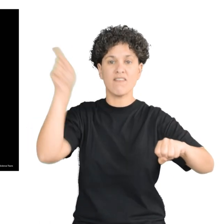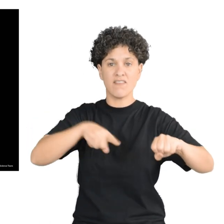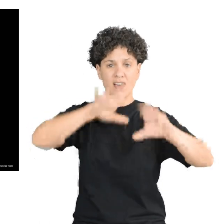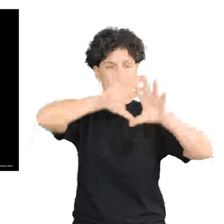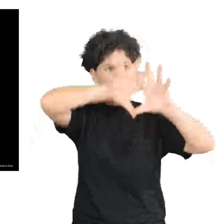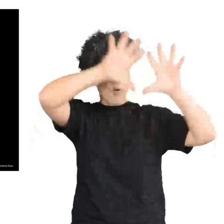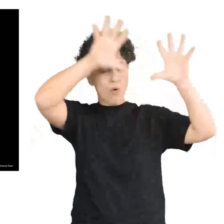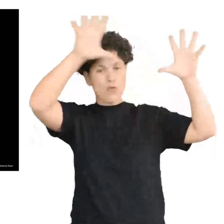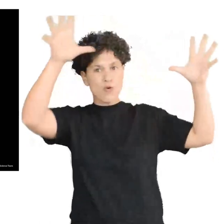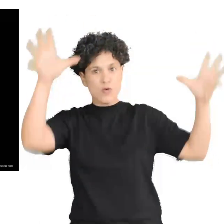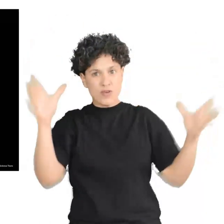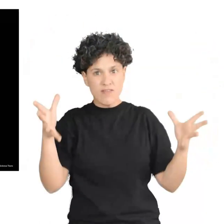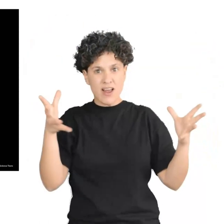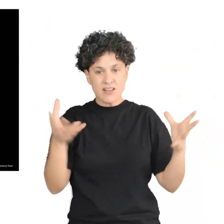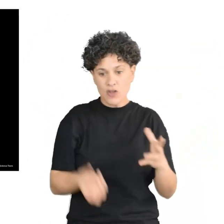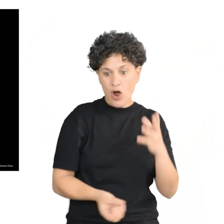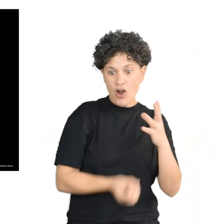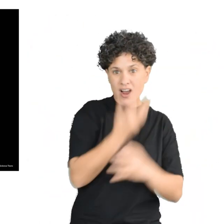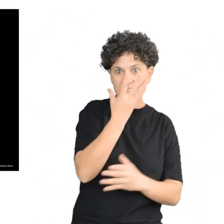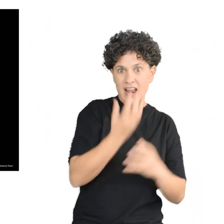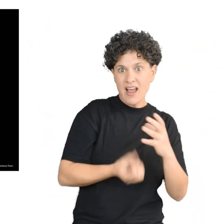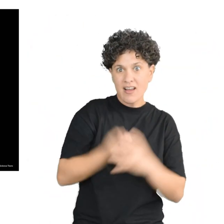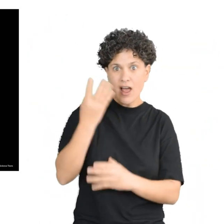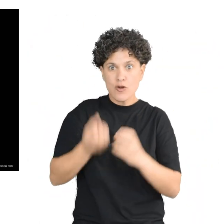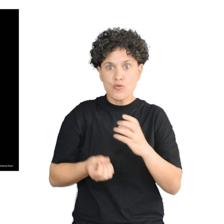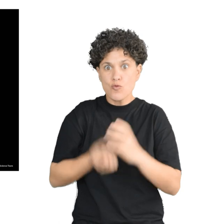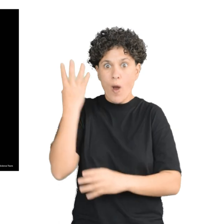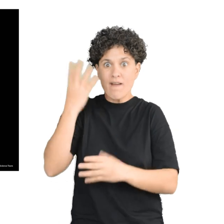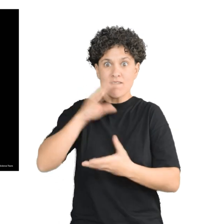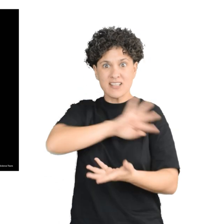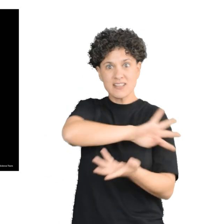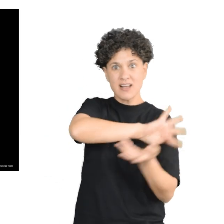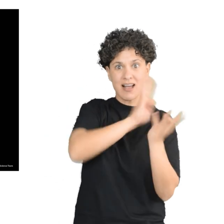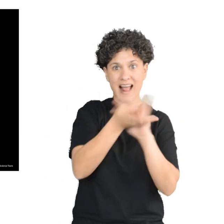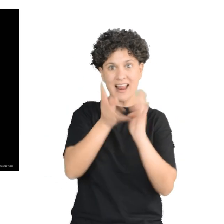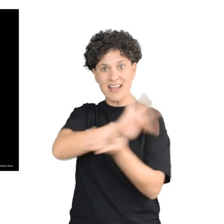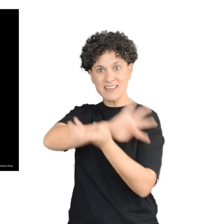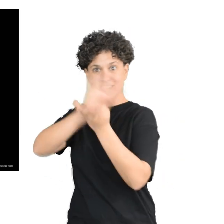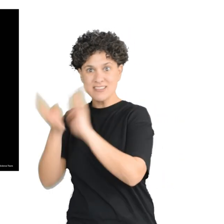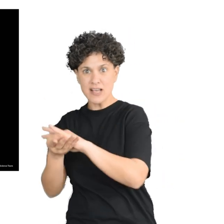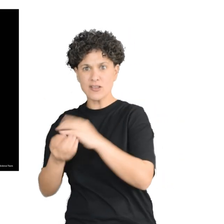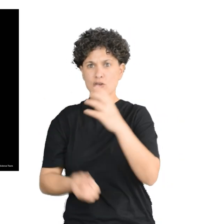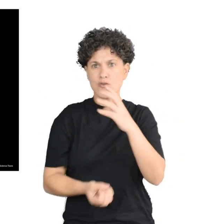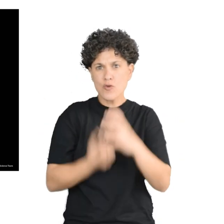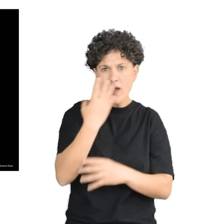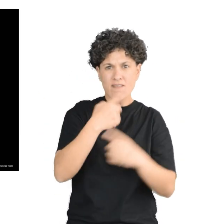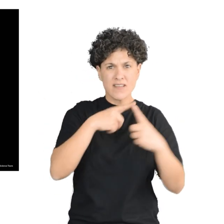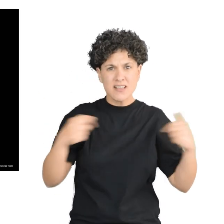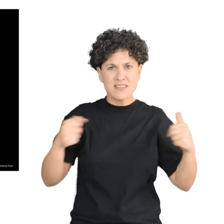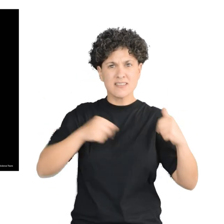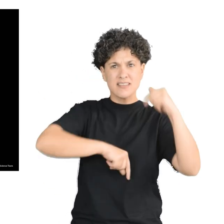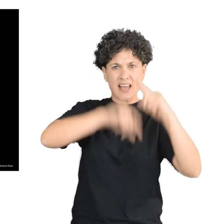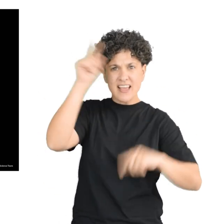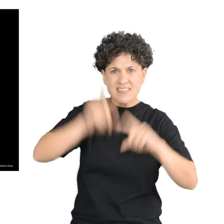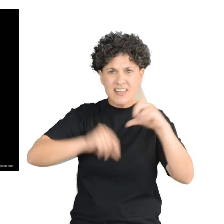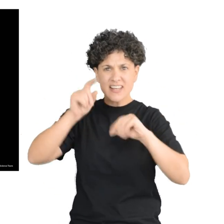su nombre en inglés, Big Bang-G. En ese proceso se creó materia y energía dando paso a las actuales